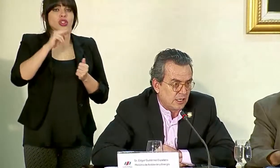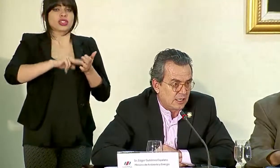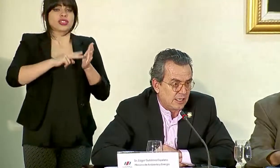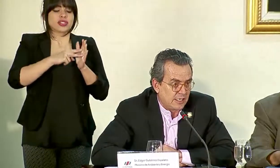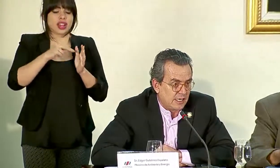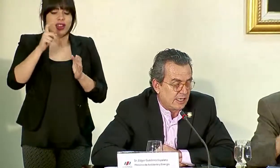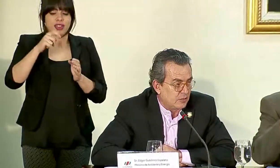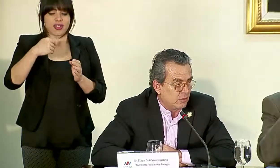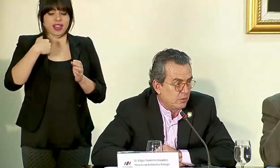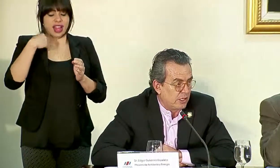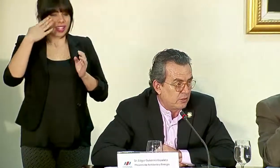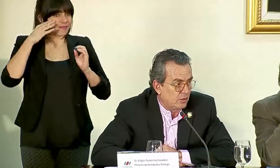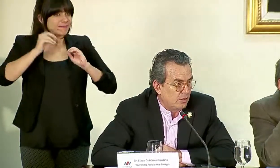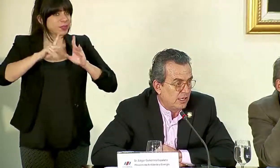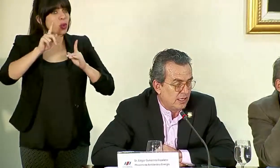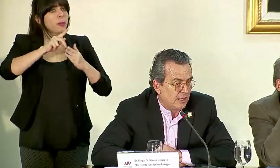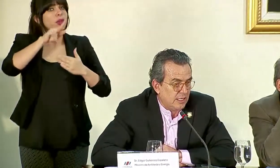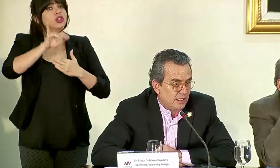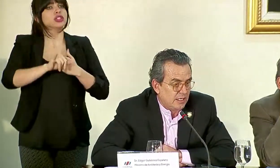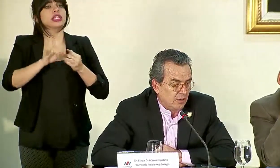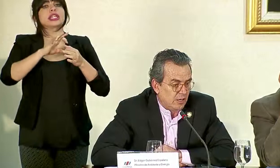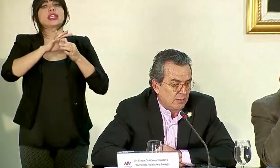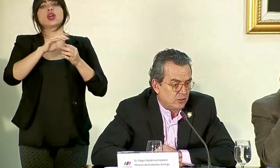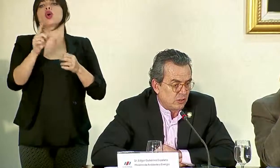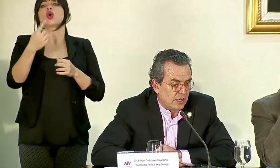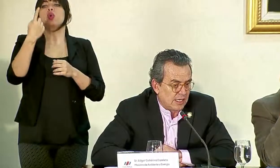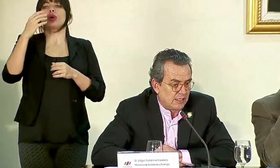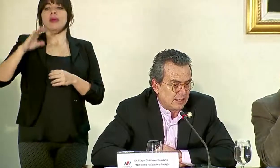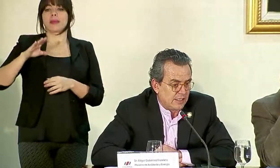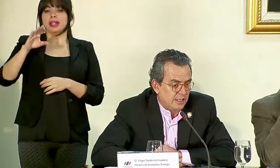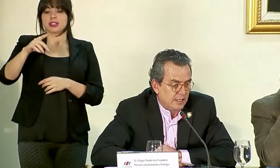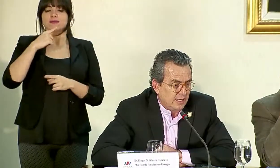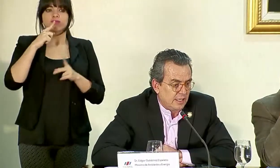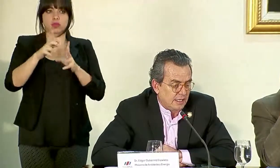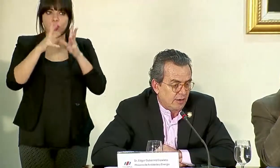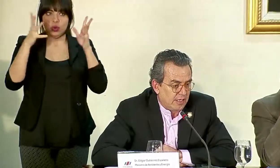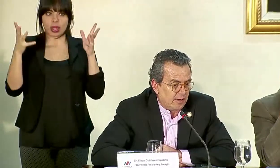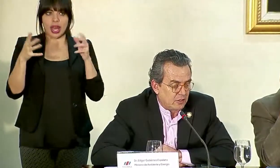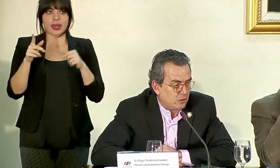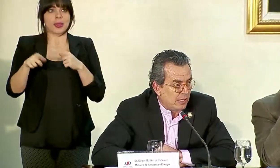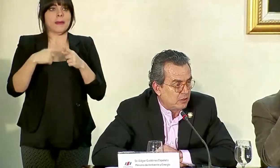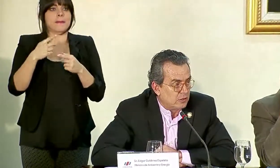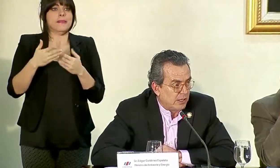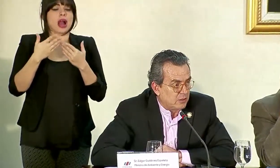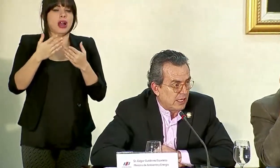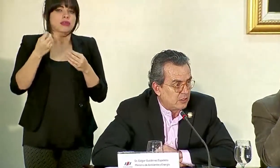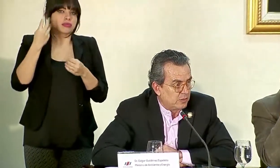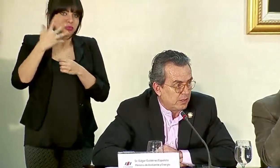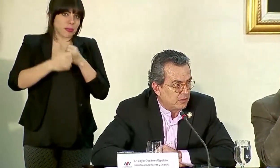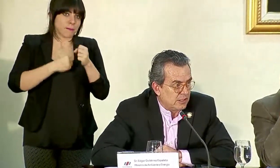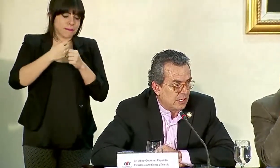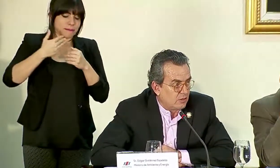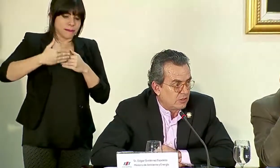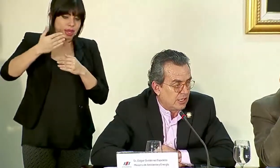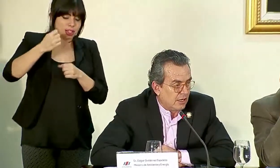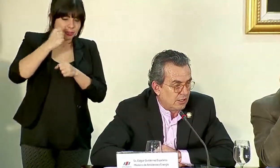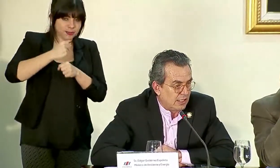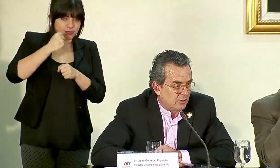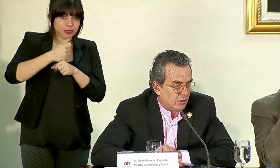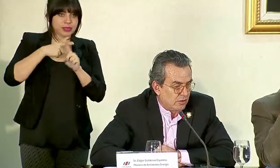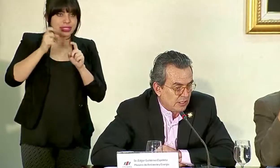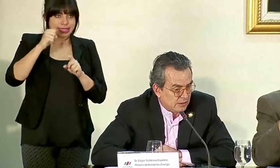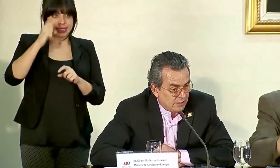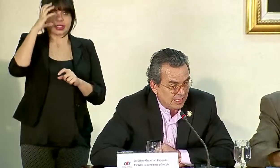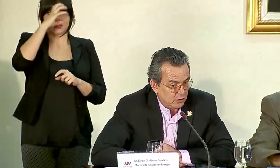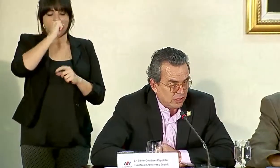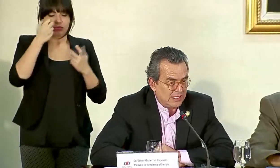tenemos que tener claridad de que es un proyecto de una inversión grande que va a llevar sus varios años, pero sí está considerado